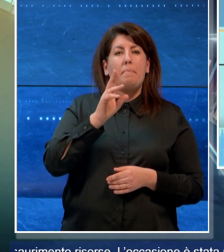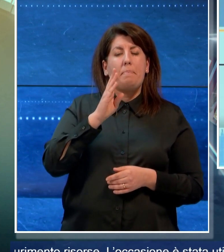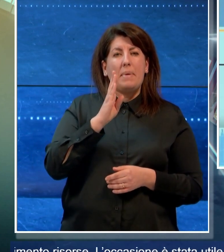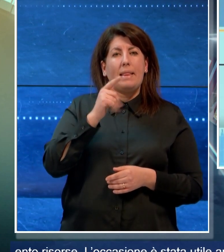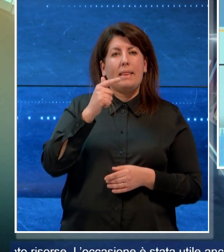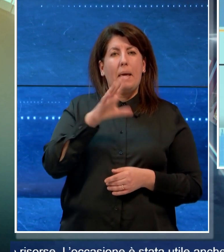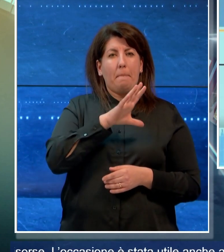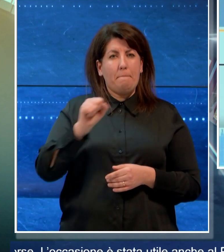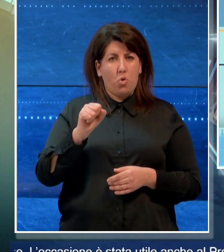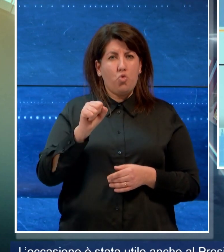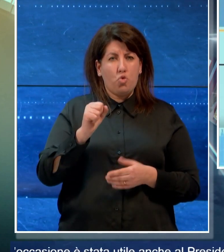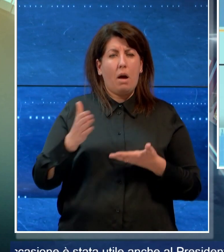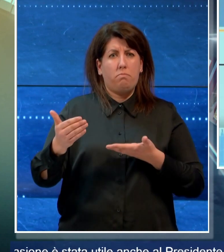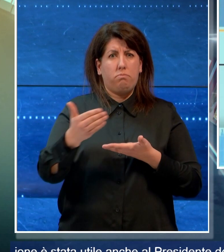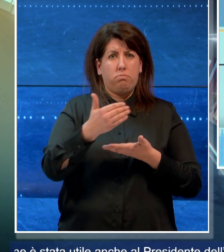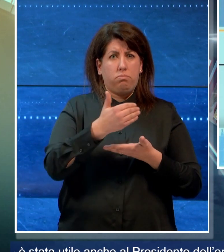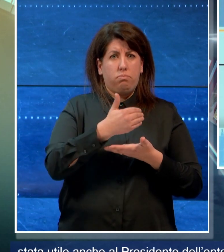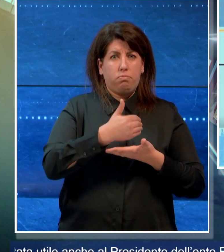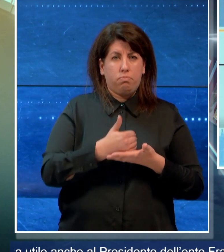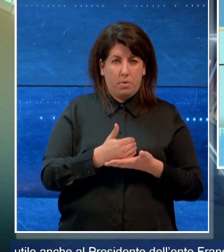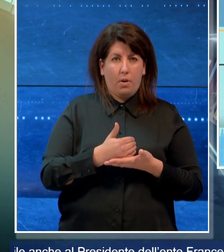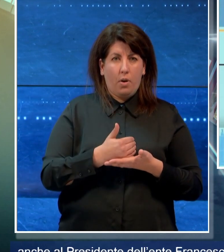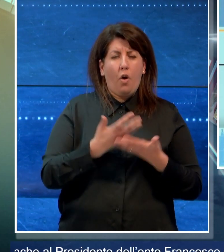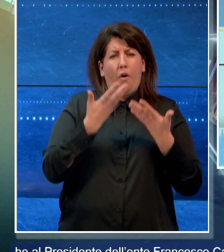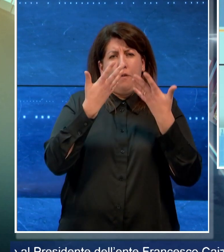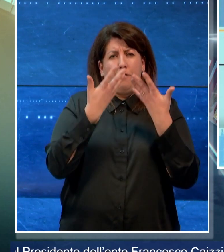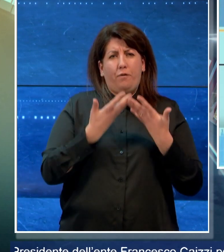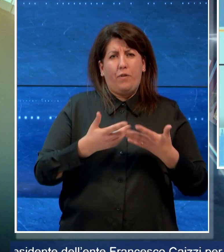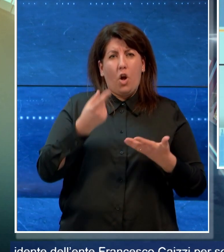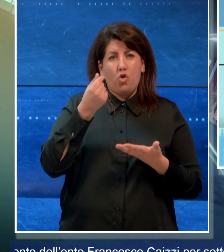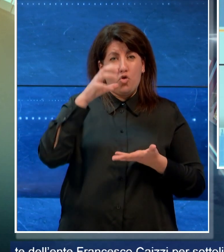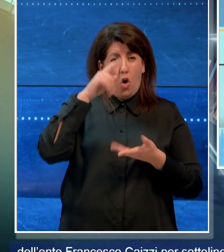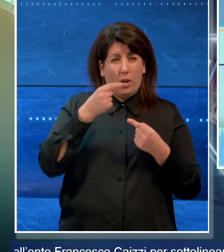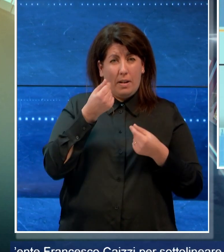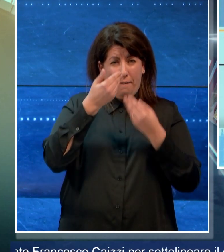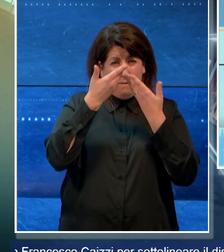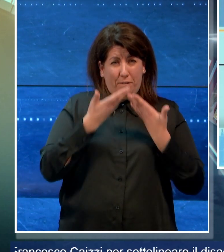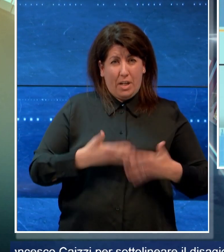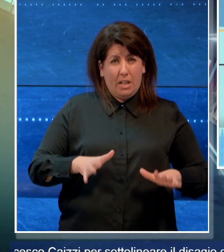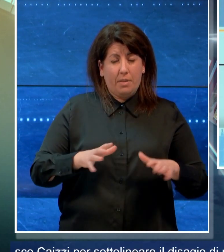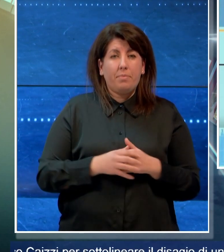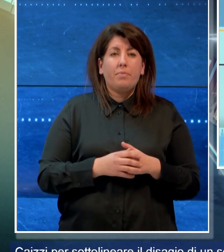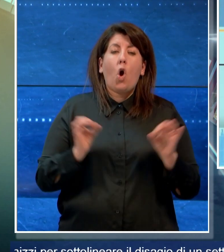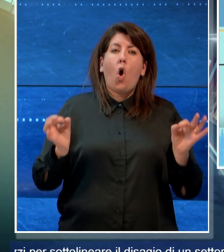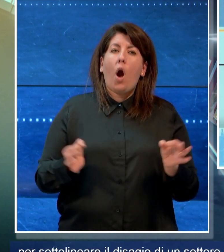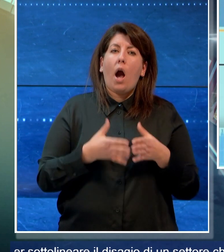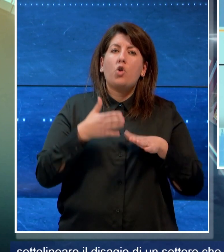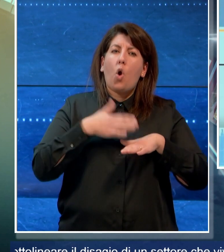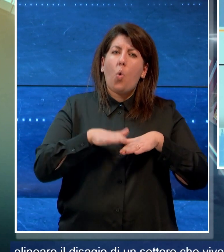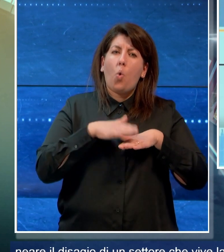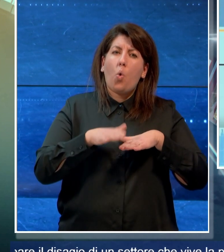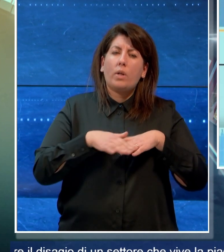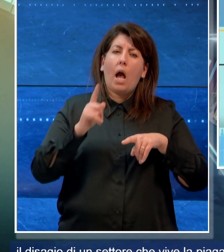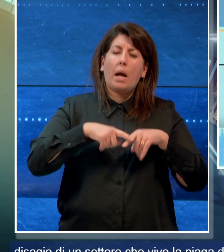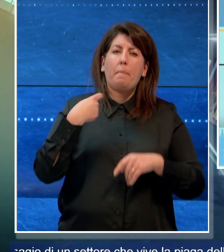cronologico sino all'esaurimento delle risorse. L'occasione è stata utile anche al presidente